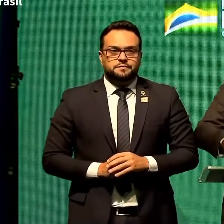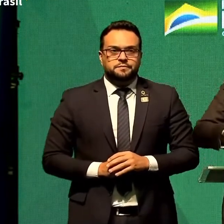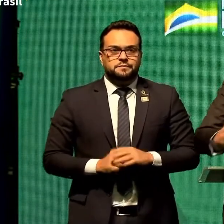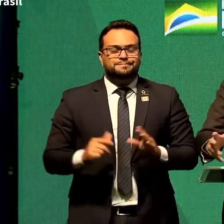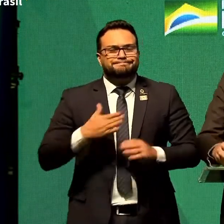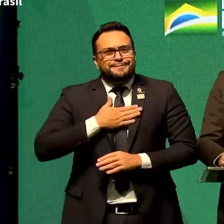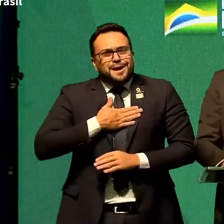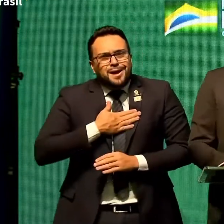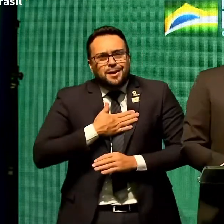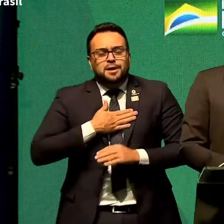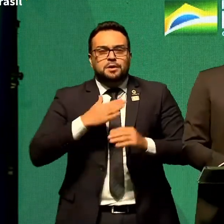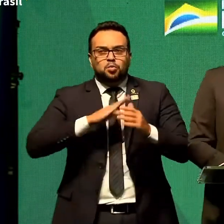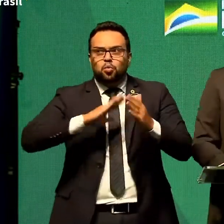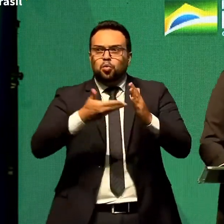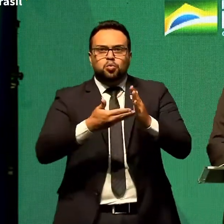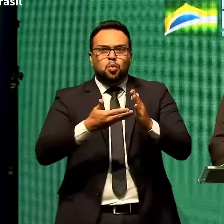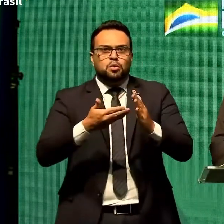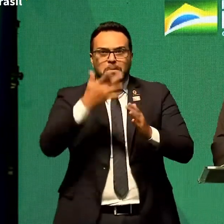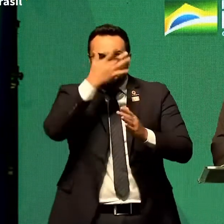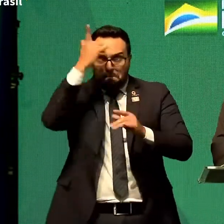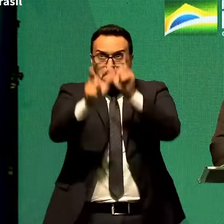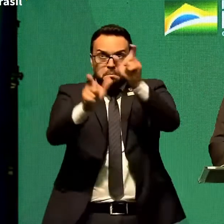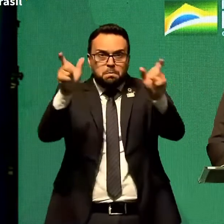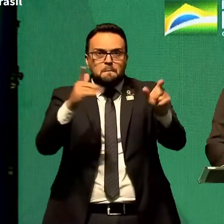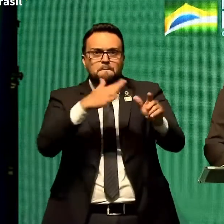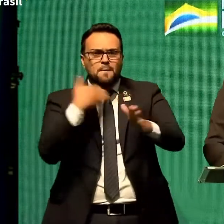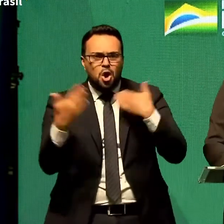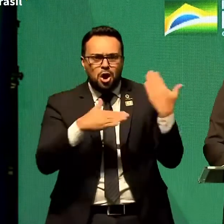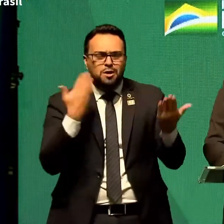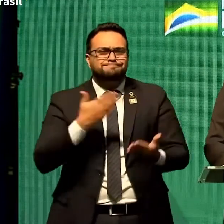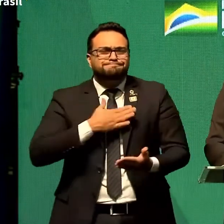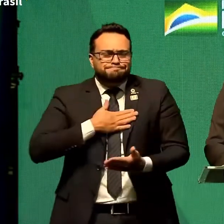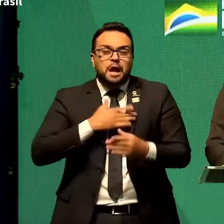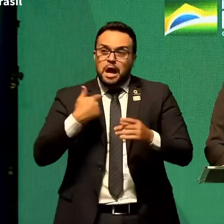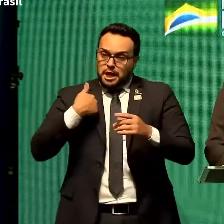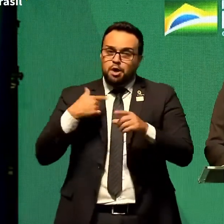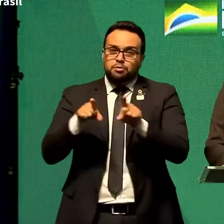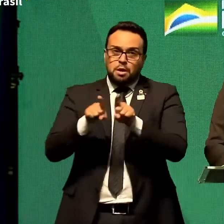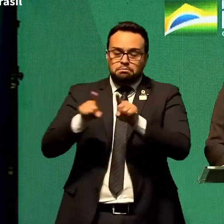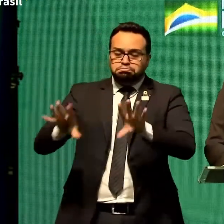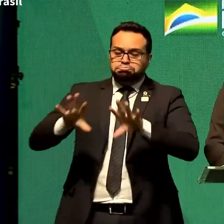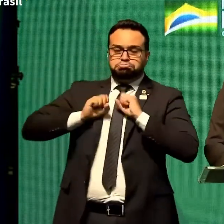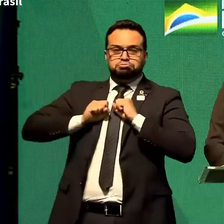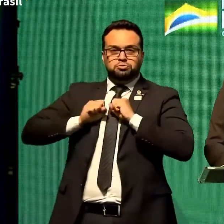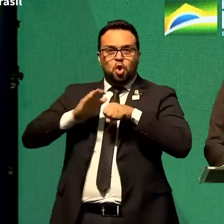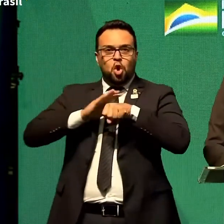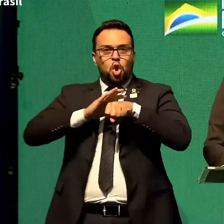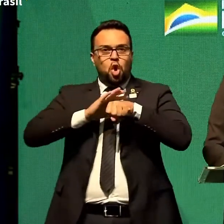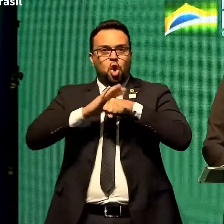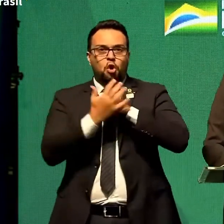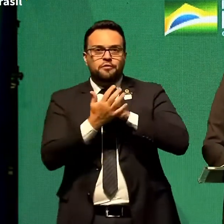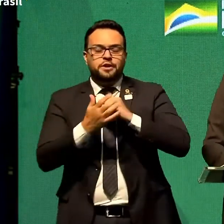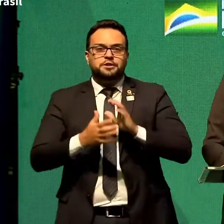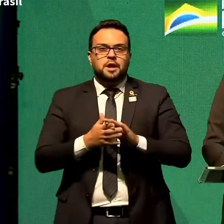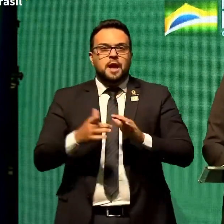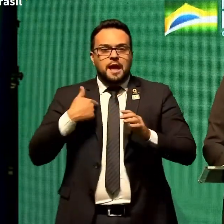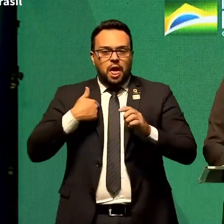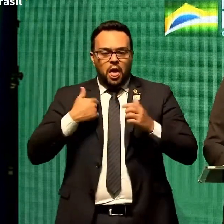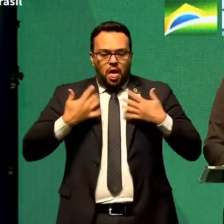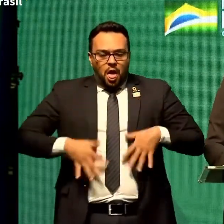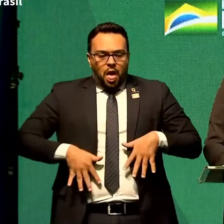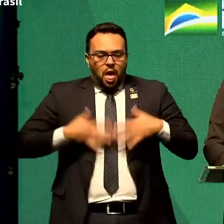Lamentamos todas as mortes. Eu fui acometido de Covid. Procurei não me apavorar.